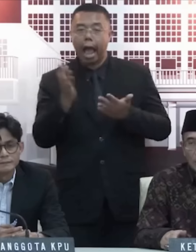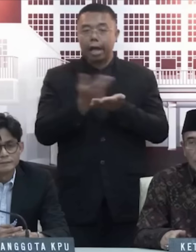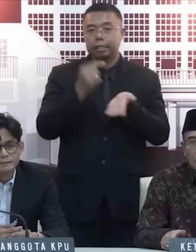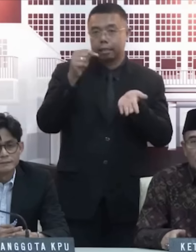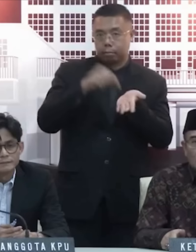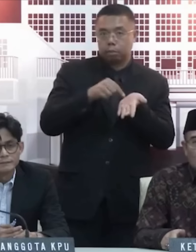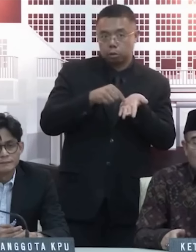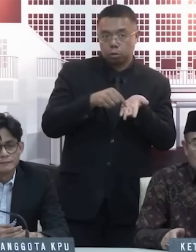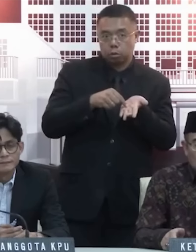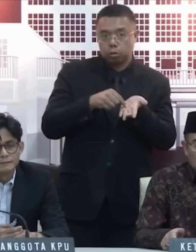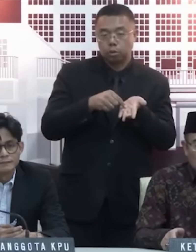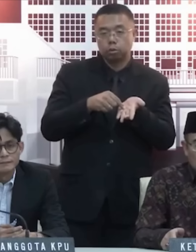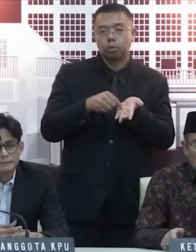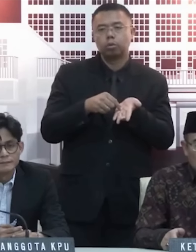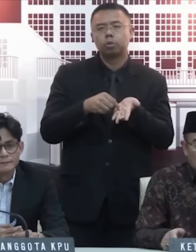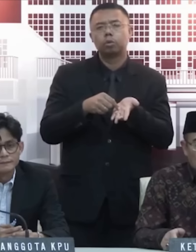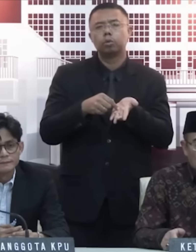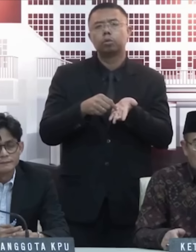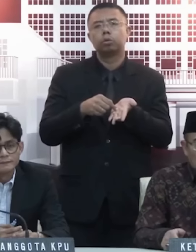pemilu,